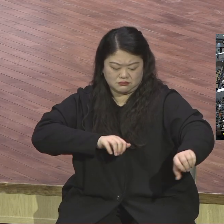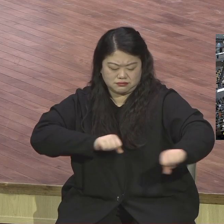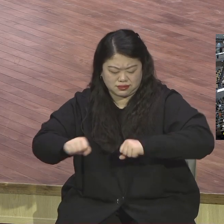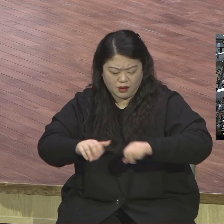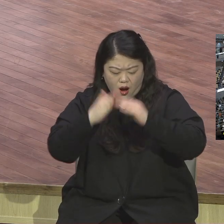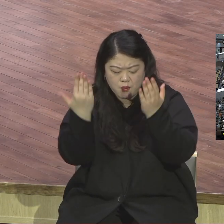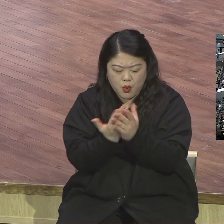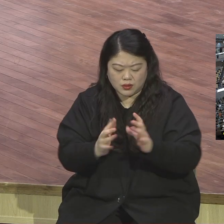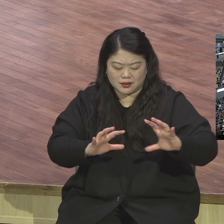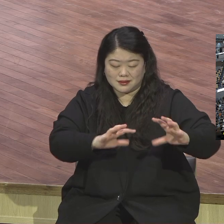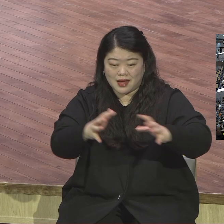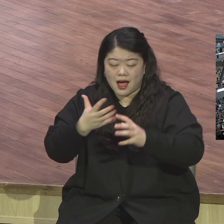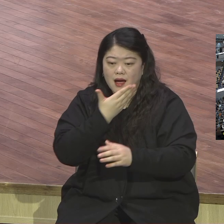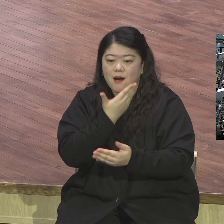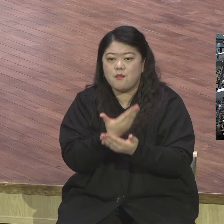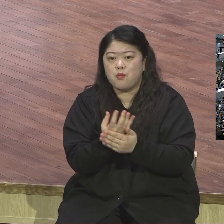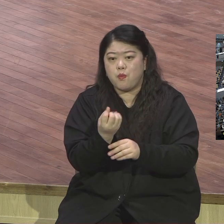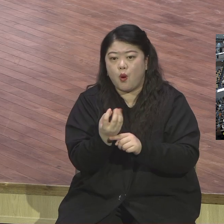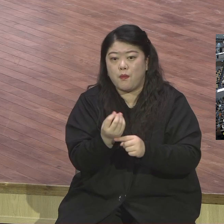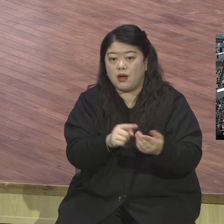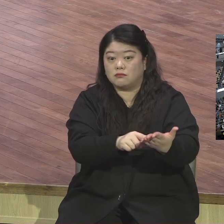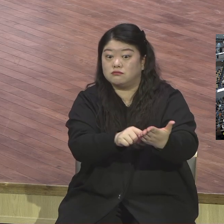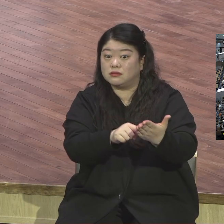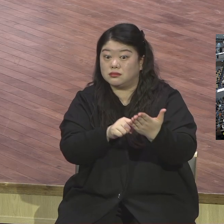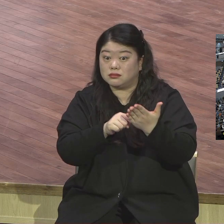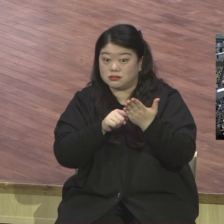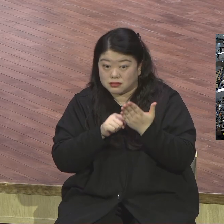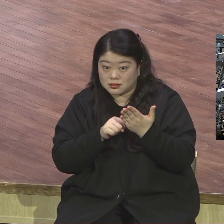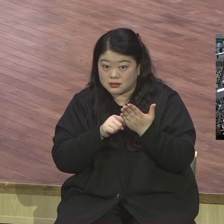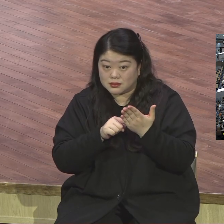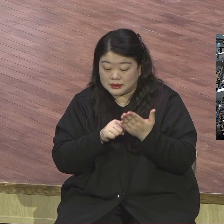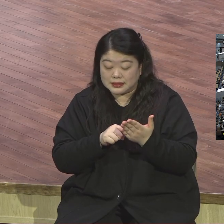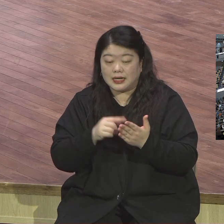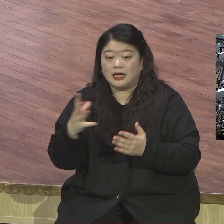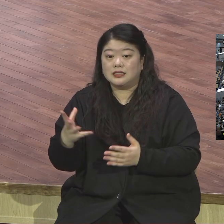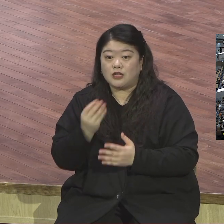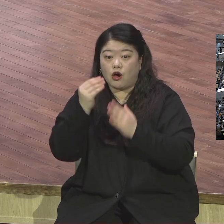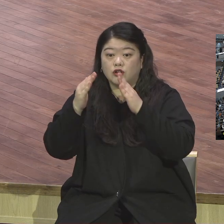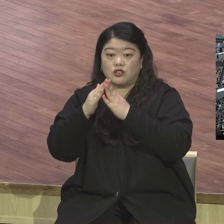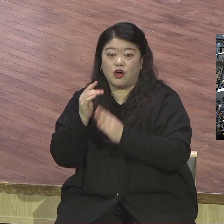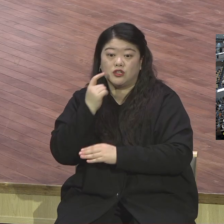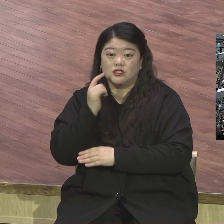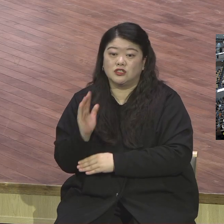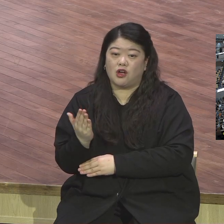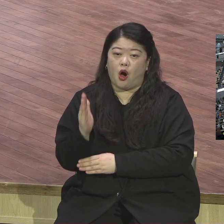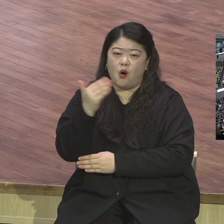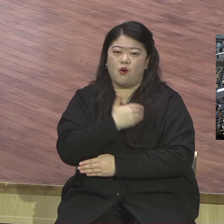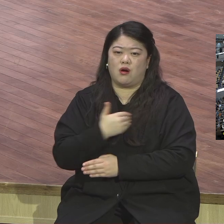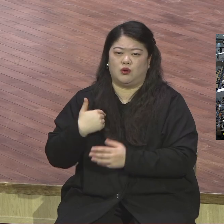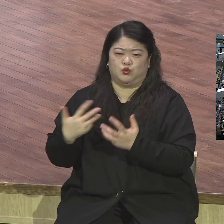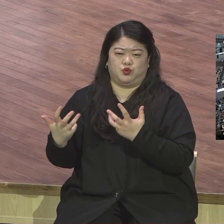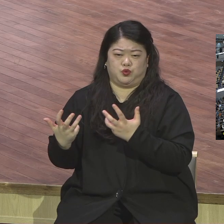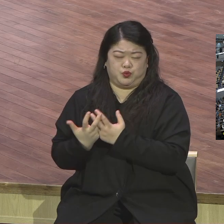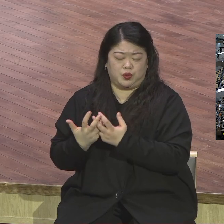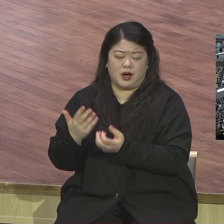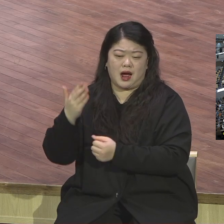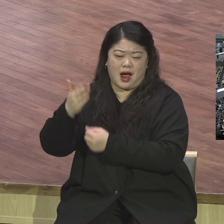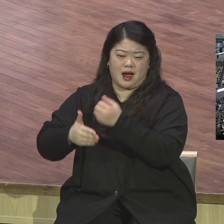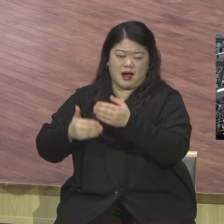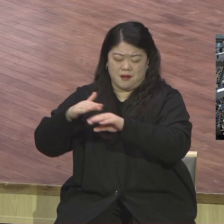나라의 보배가 이르니 내가 이 이 성전의 영광이 충만하게 아니라 망군의 여호와의 말이리라.